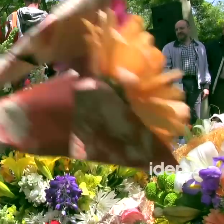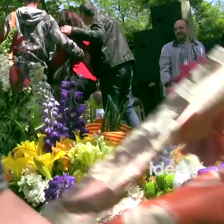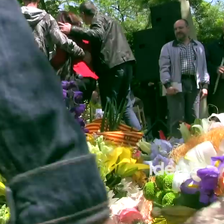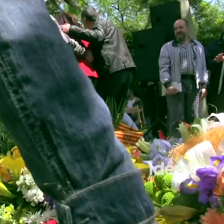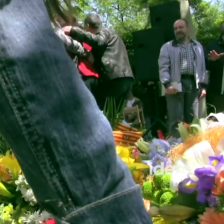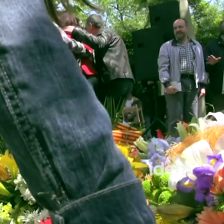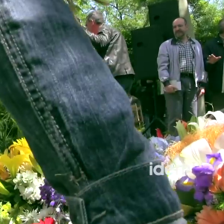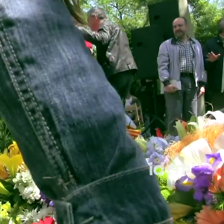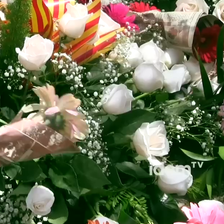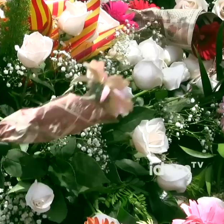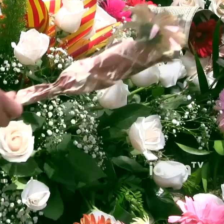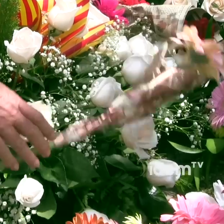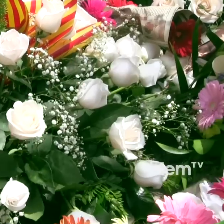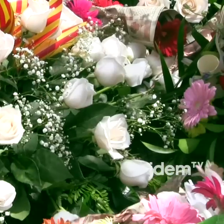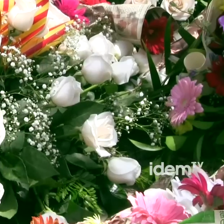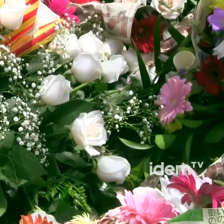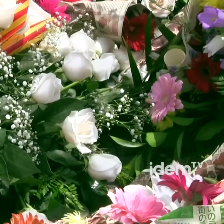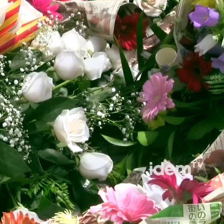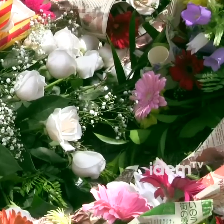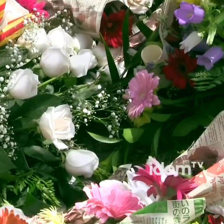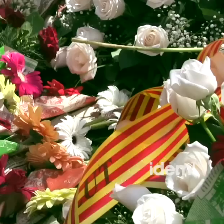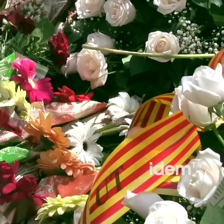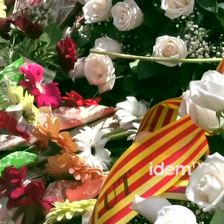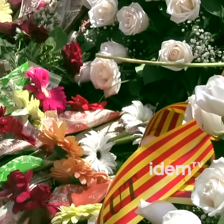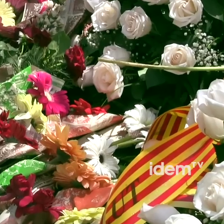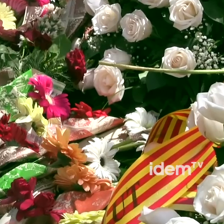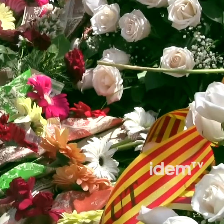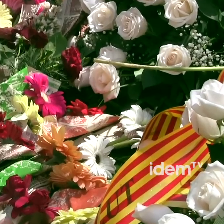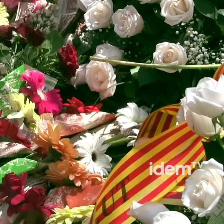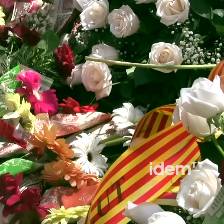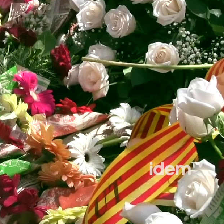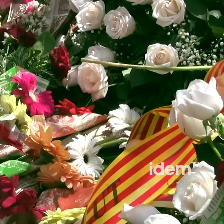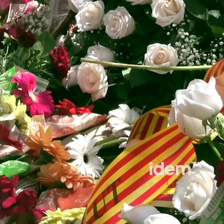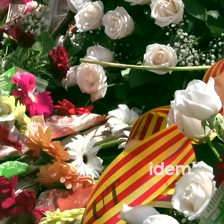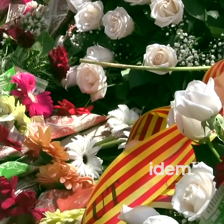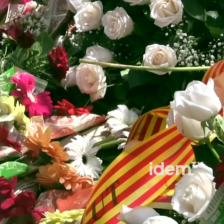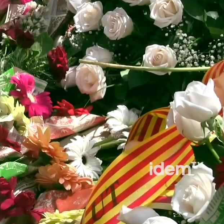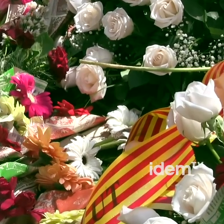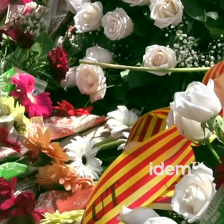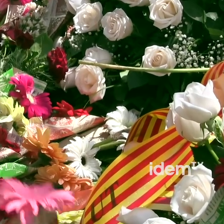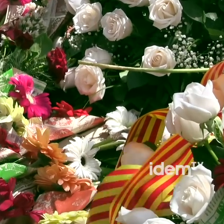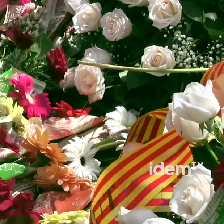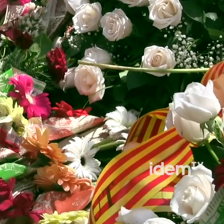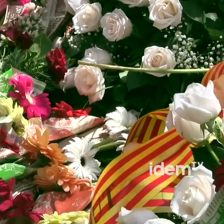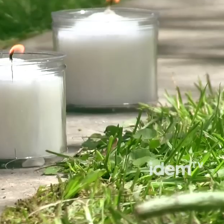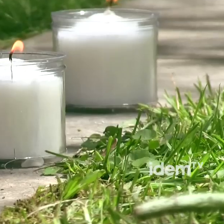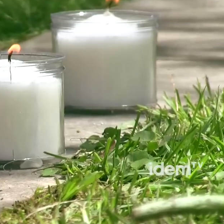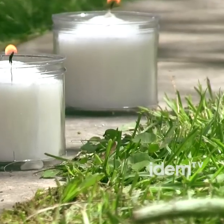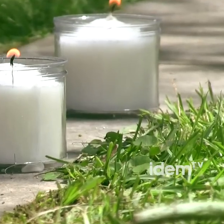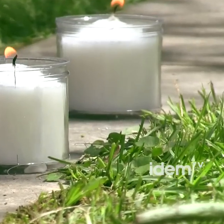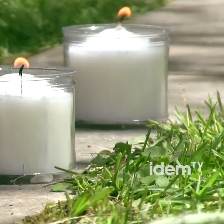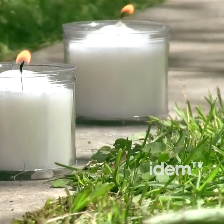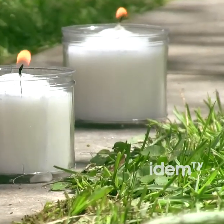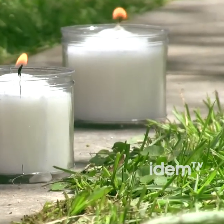vegada més per renovar el nostre compromís i que el record dels qui ja no hi són inspiri la nostra acció individual i